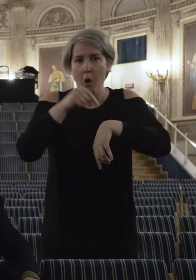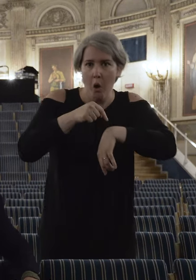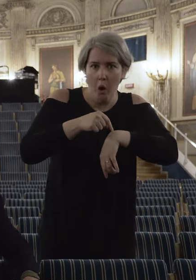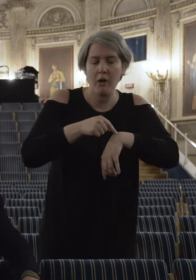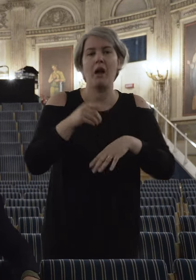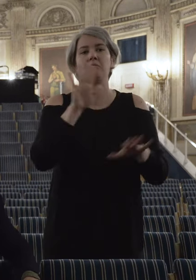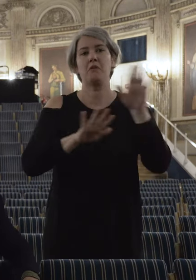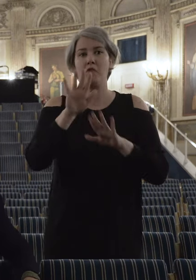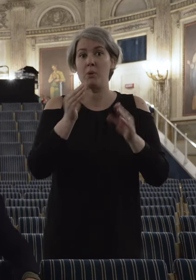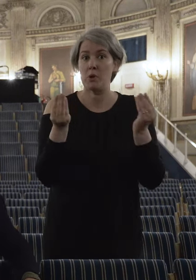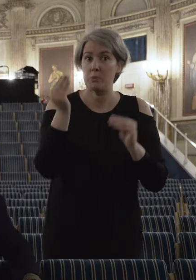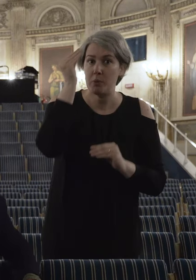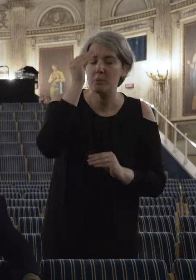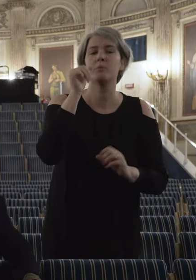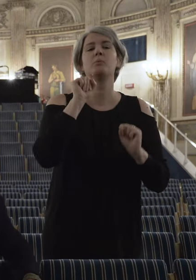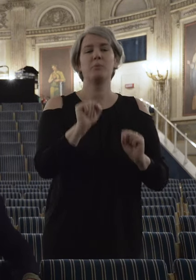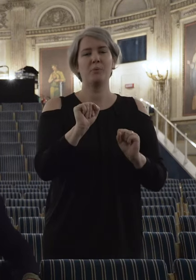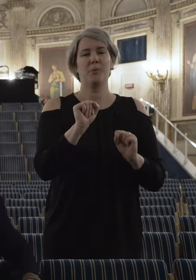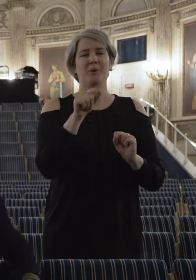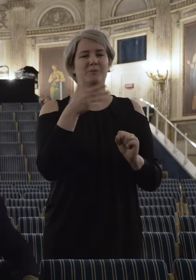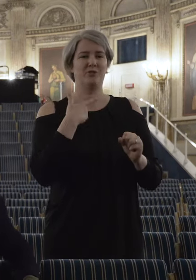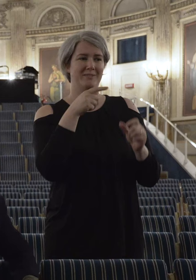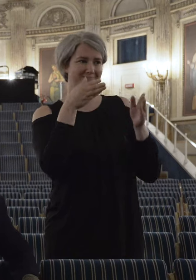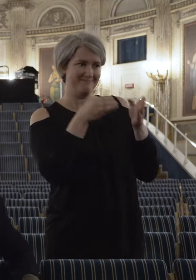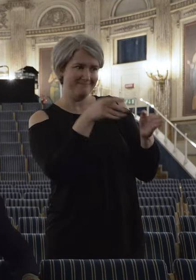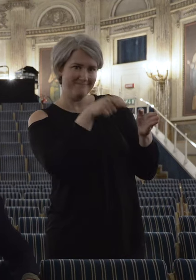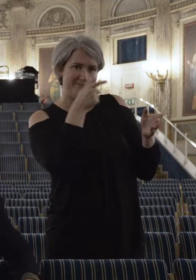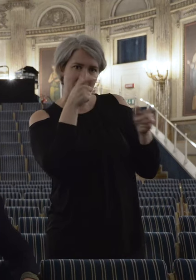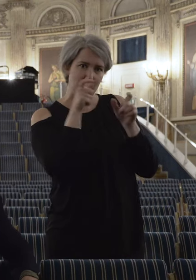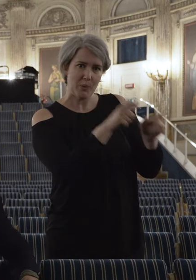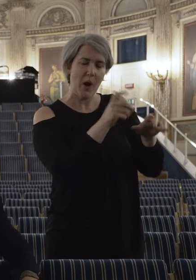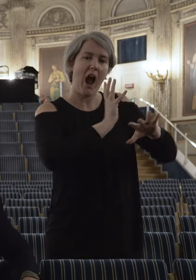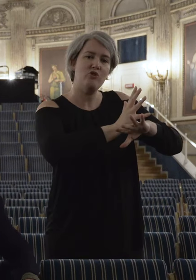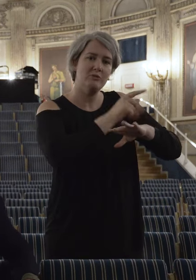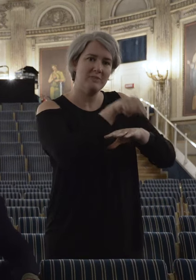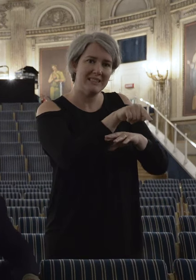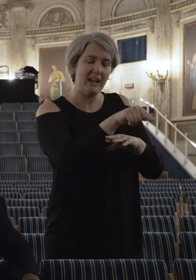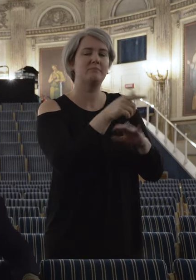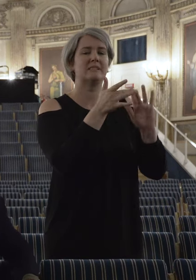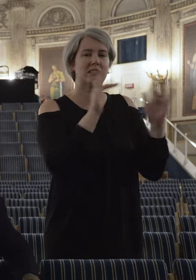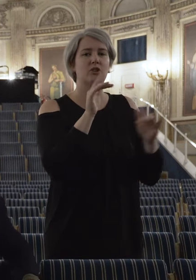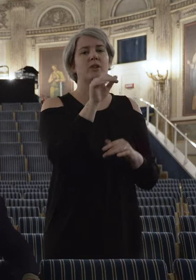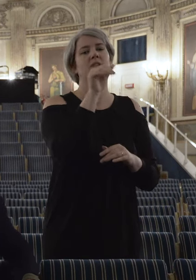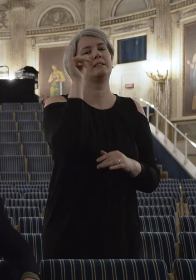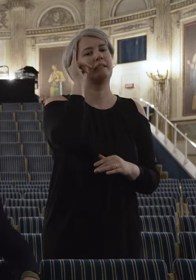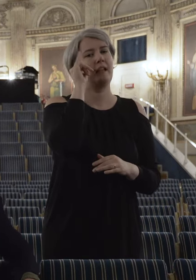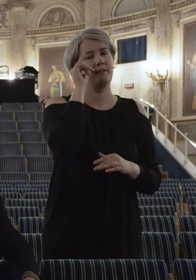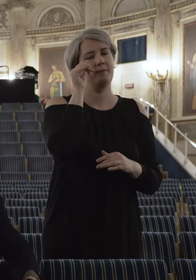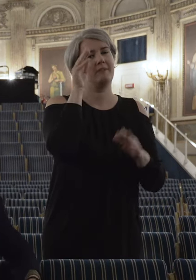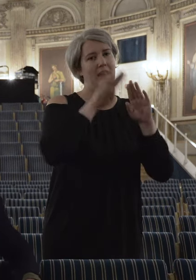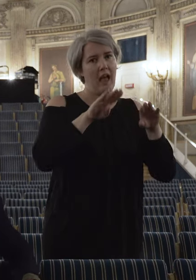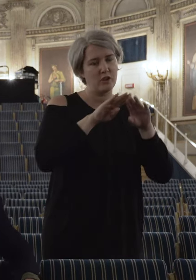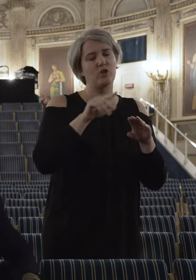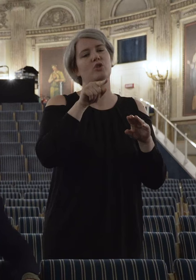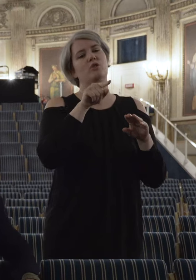informazioni puoi consultare la sezione dedicata all'accessibilità del nostro sito teatrostabile.it oppure